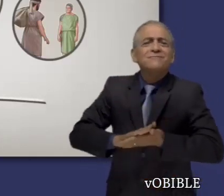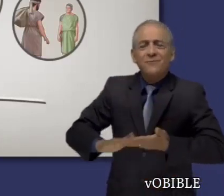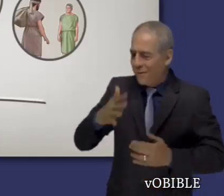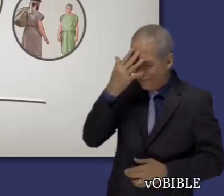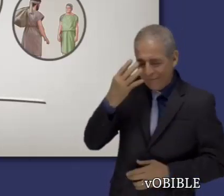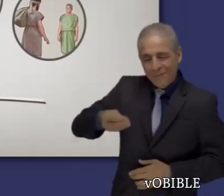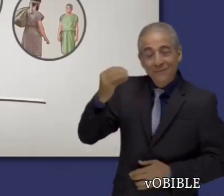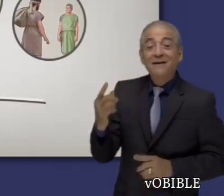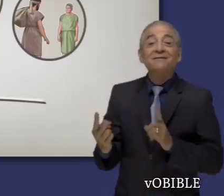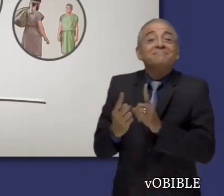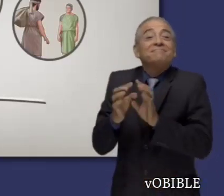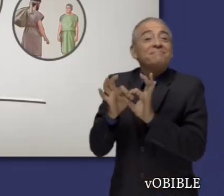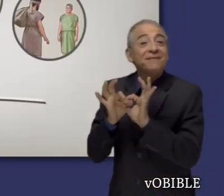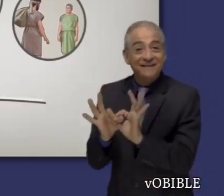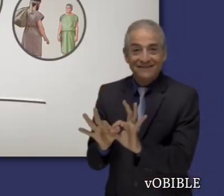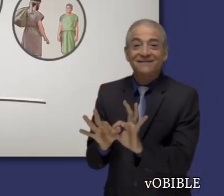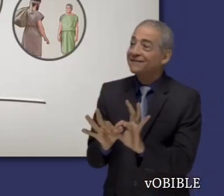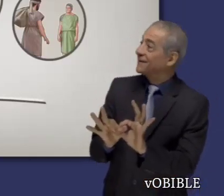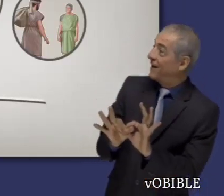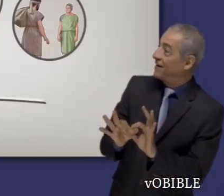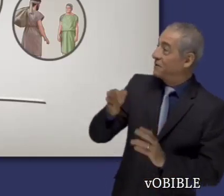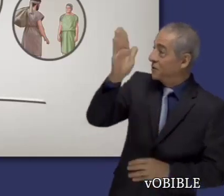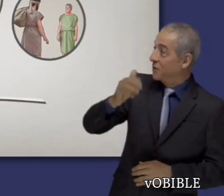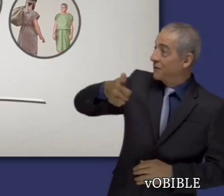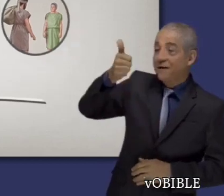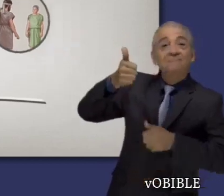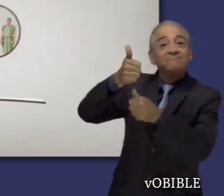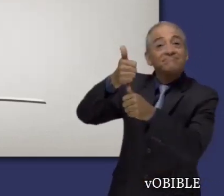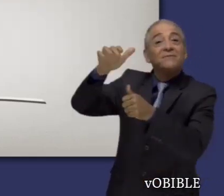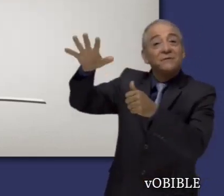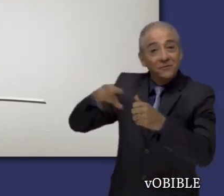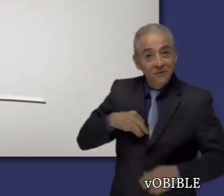perdón para todos los que desean vivir bajo el reino de Dios.